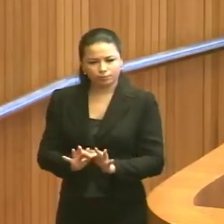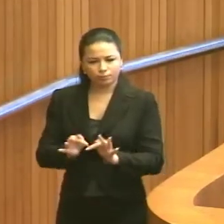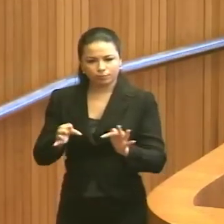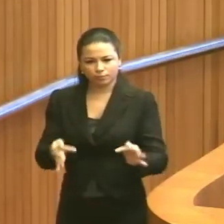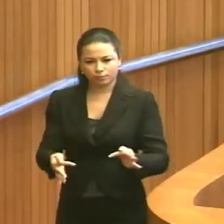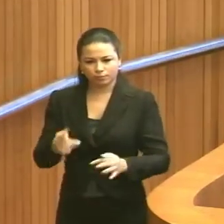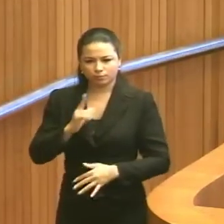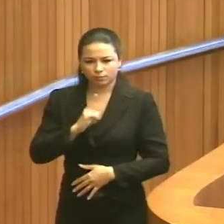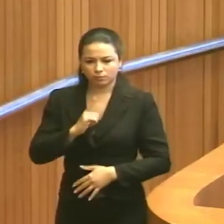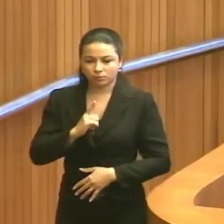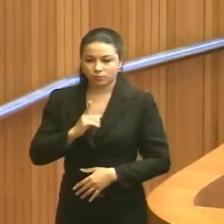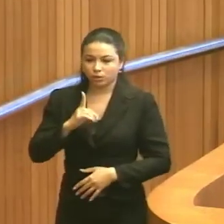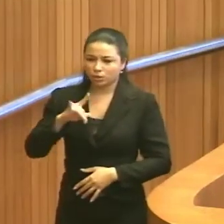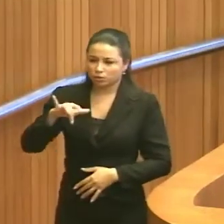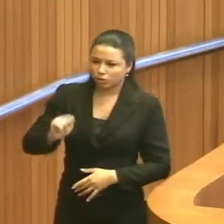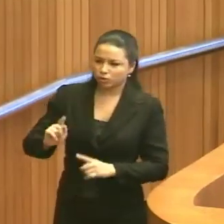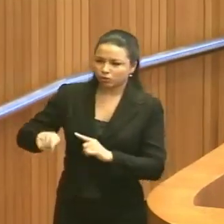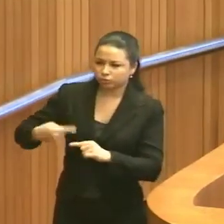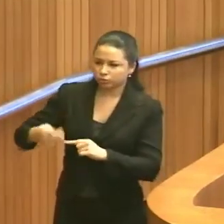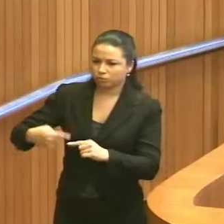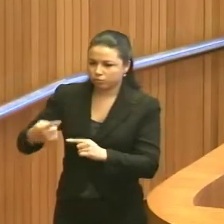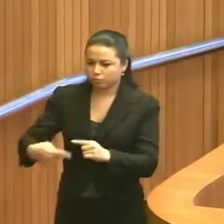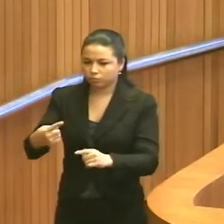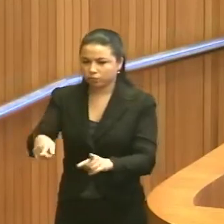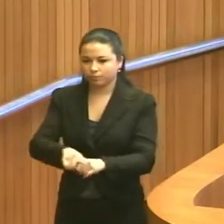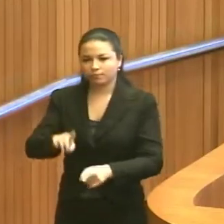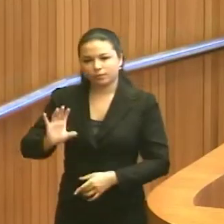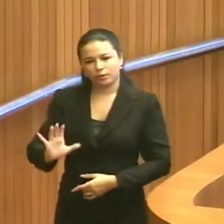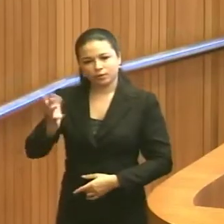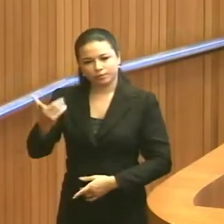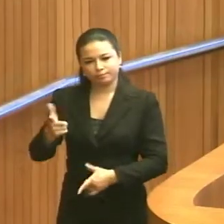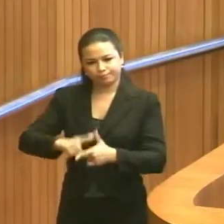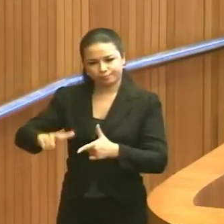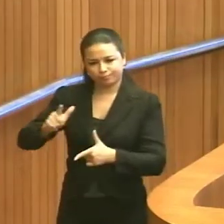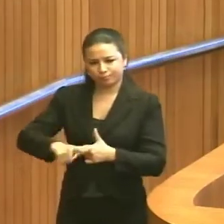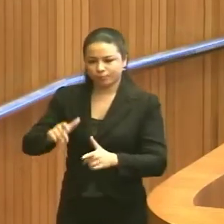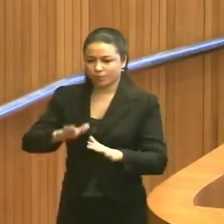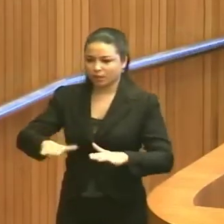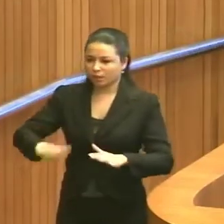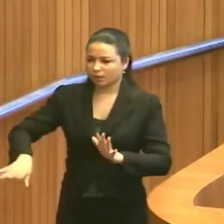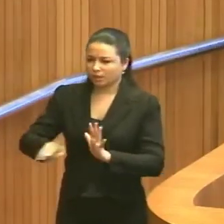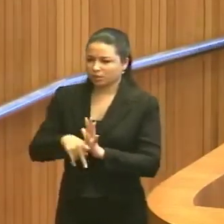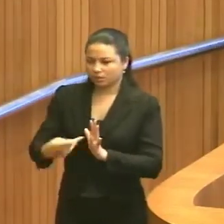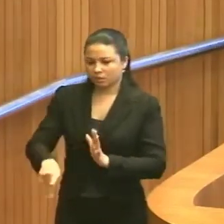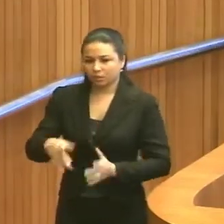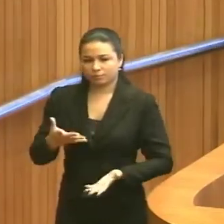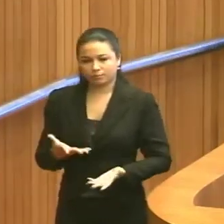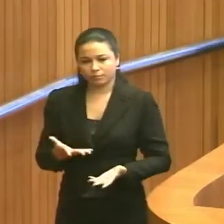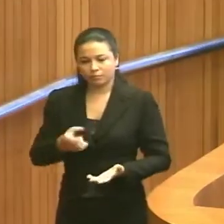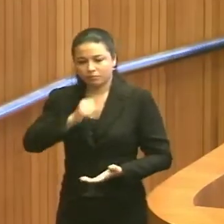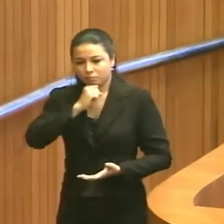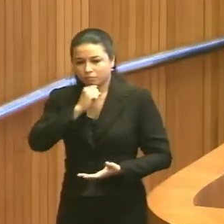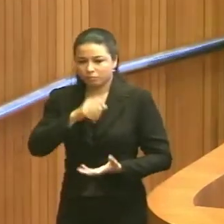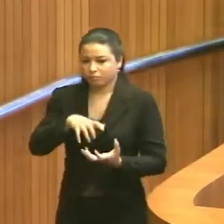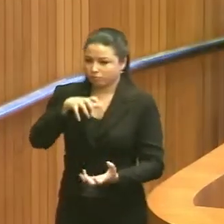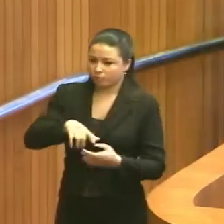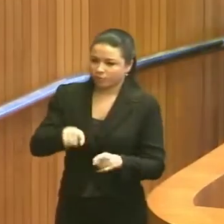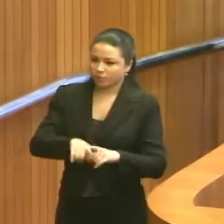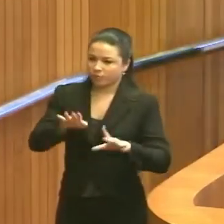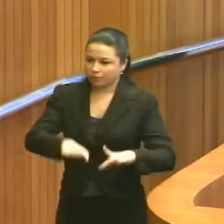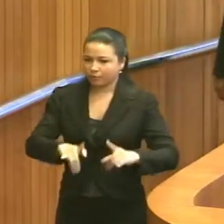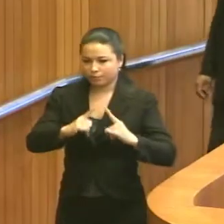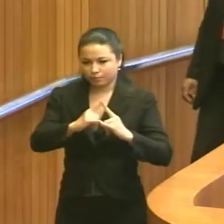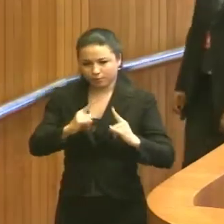simplesmente ter, um dia após o outro, uma situação como essa. Crianças ficando lá, idosos ficando lá, realmente ali